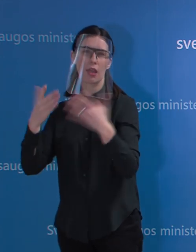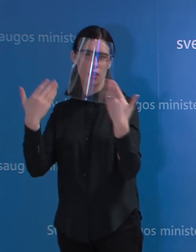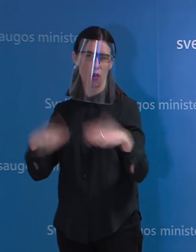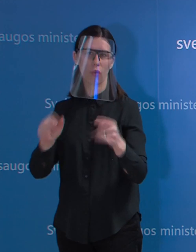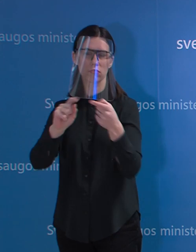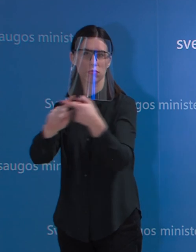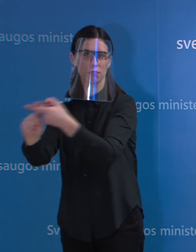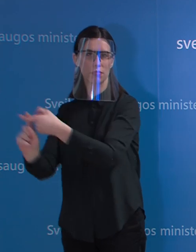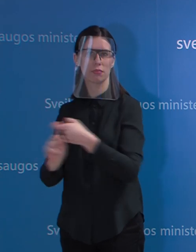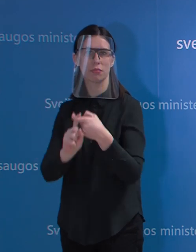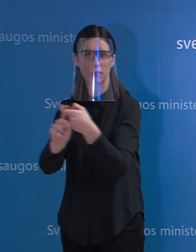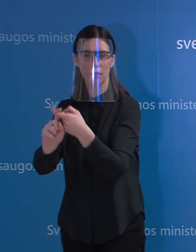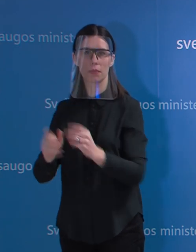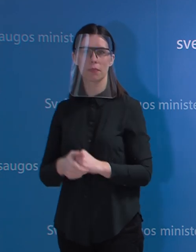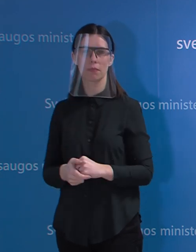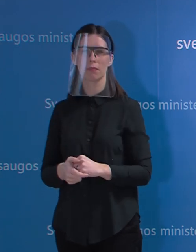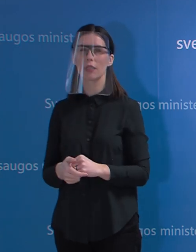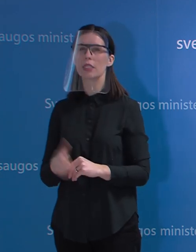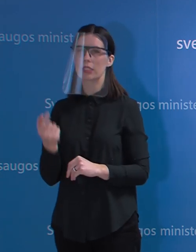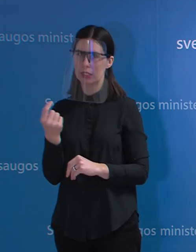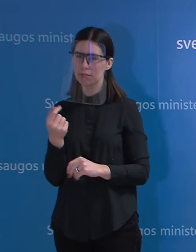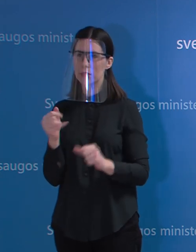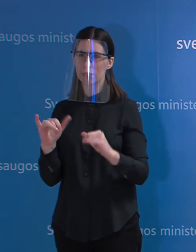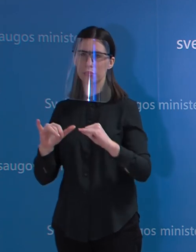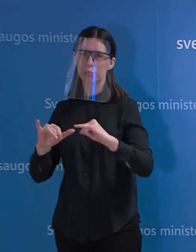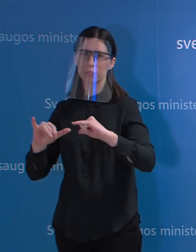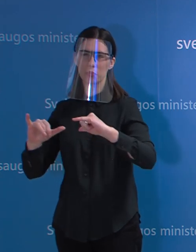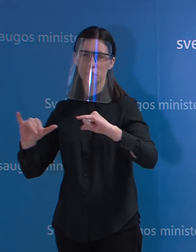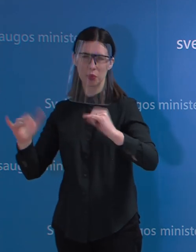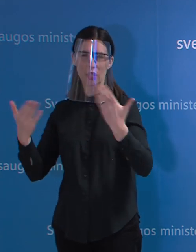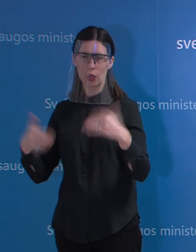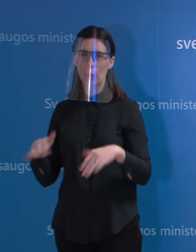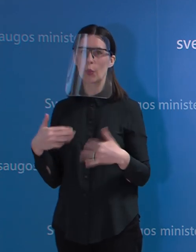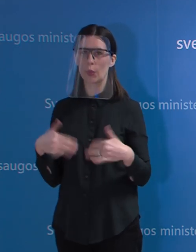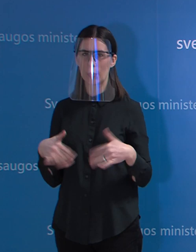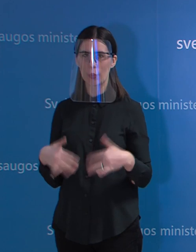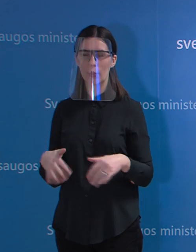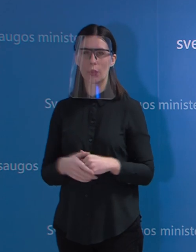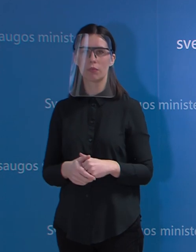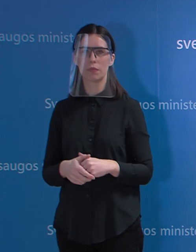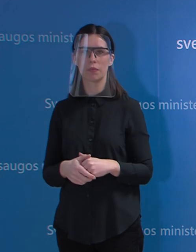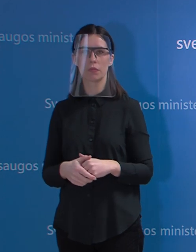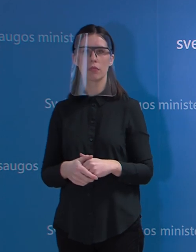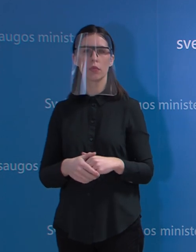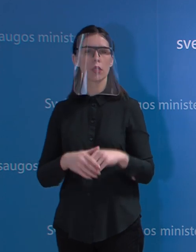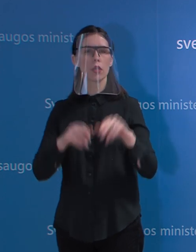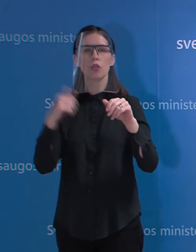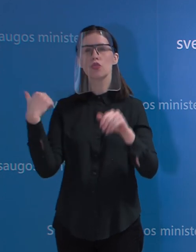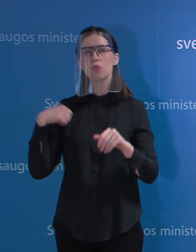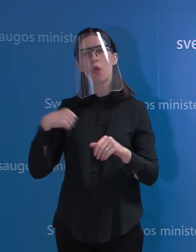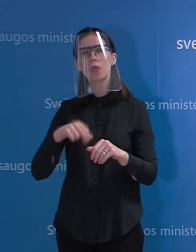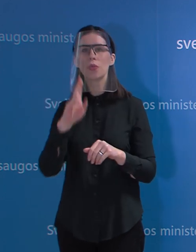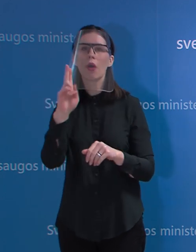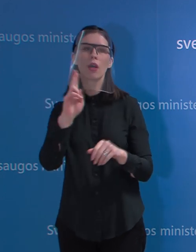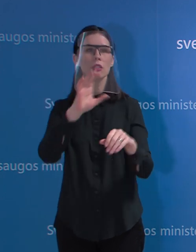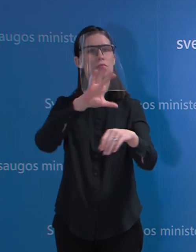asmenys. Tai net tas išplitimas yra didesnis, aišku, didėja ir pačių tyriamųjų skaičius, bet tai